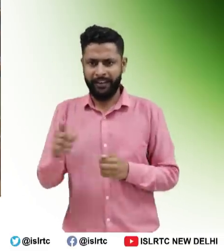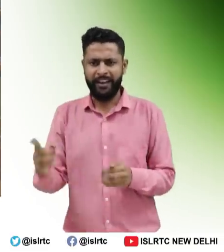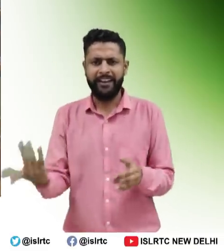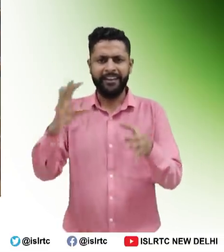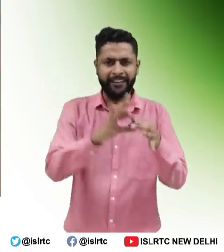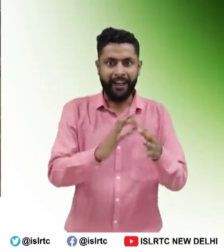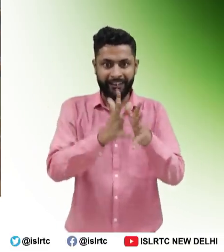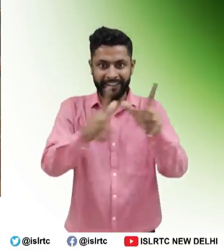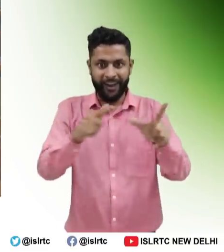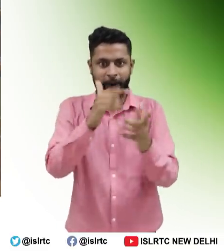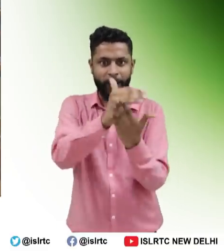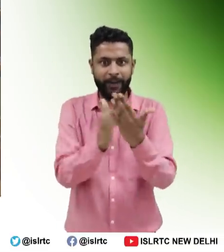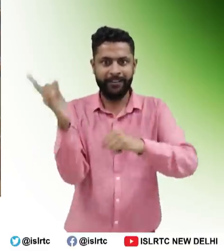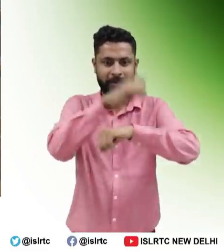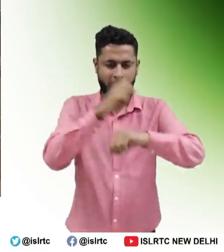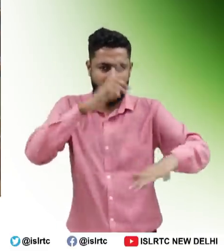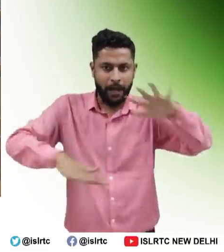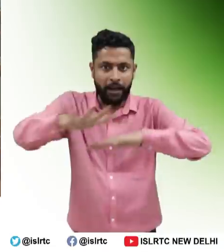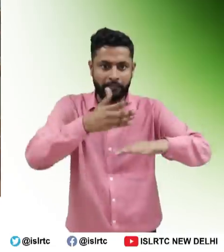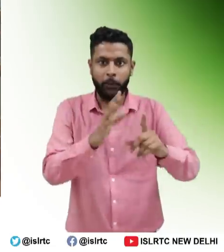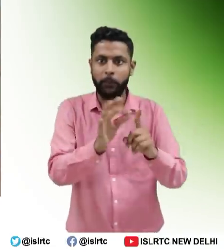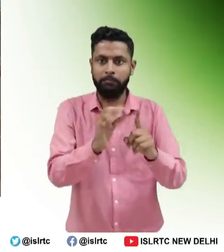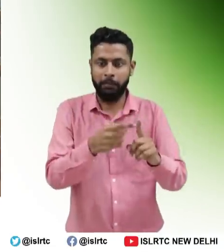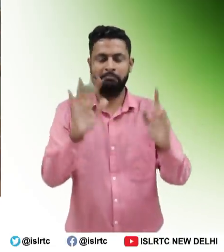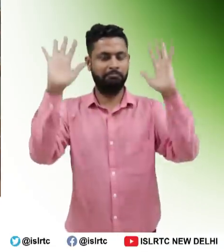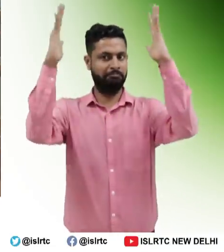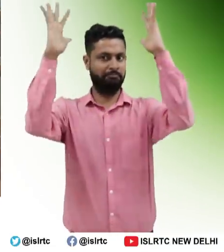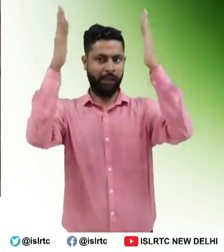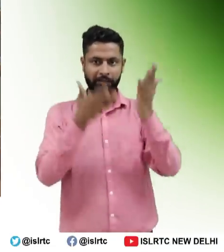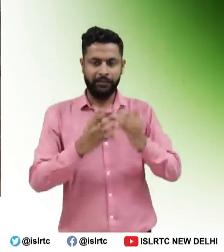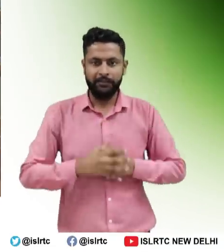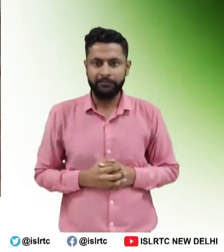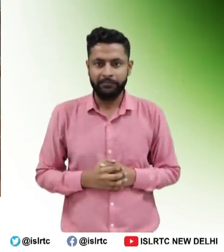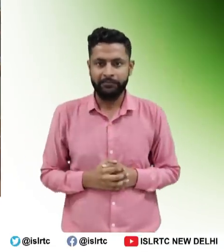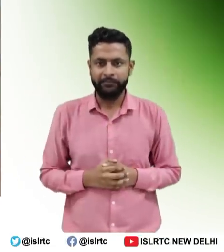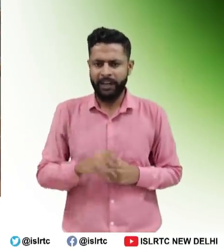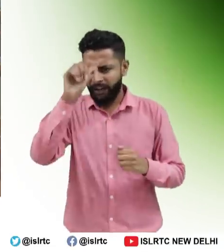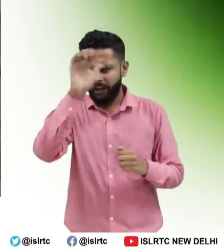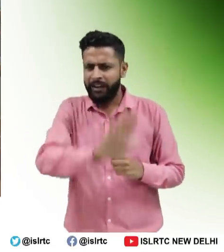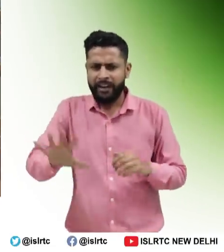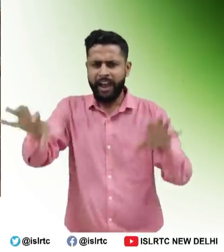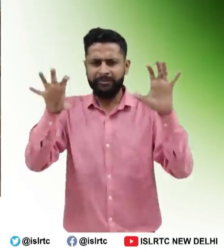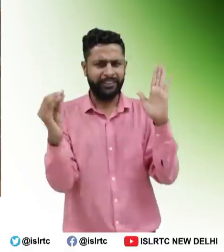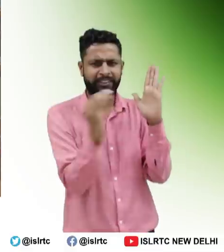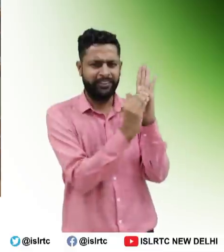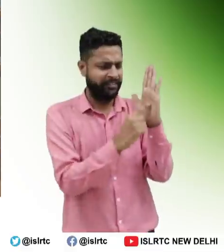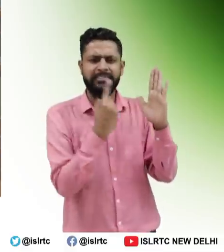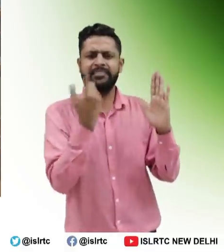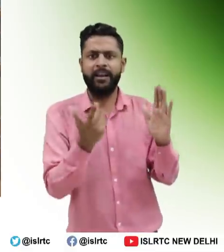कार्यक किया गया है उनेक संस्ताओं जैसे की कुछ भज़नालोयों और केफे में अधिकतर